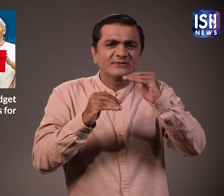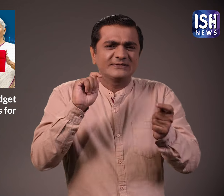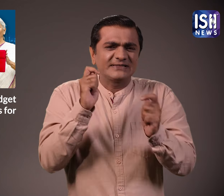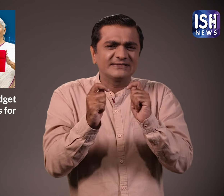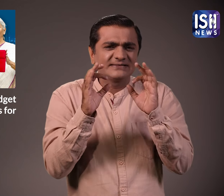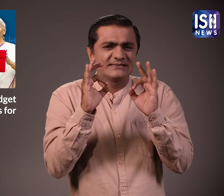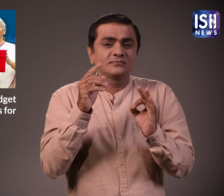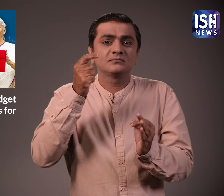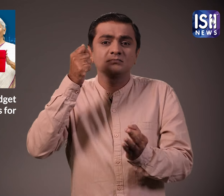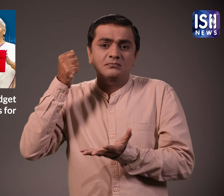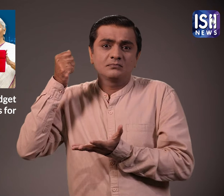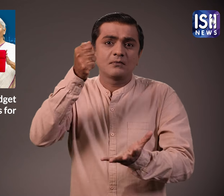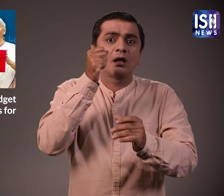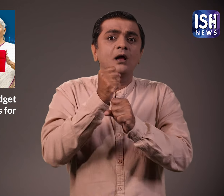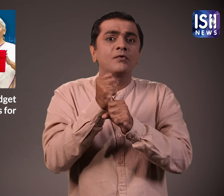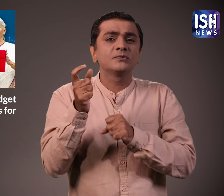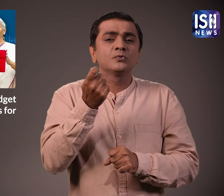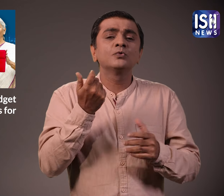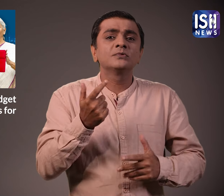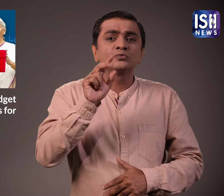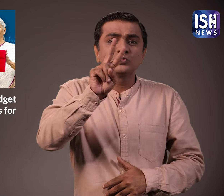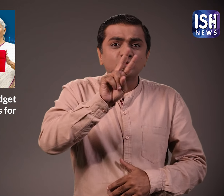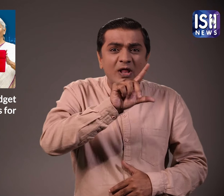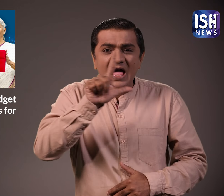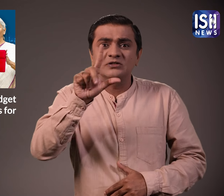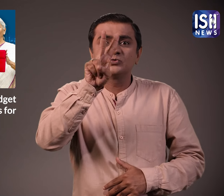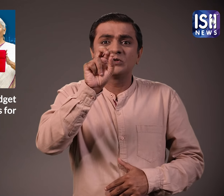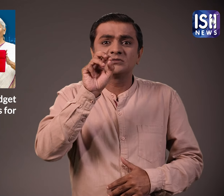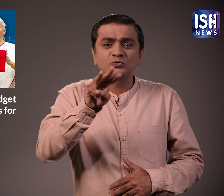सरकार ने 2.2 लाग करोड रुपे आवांतित किये है